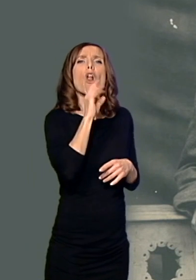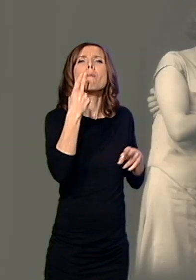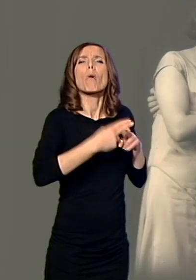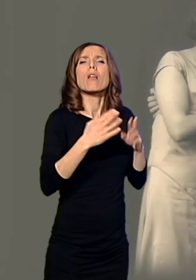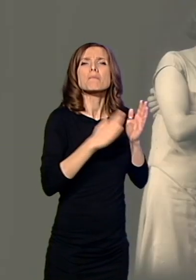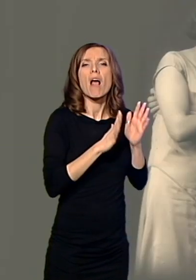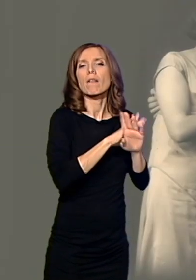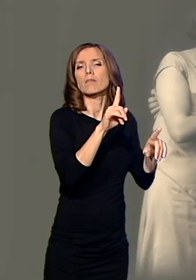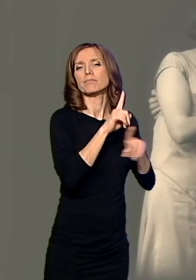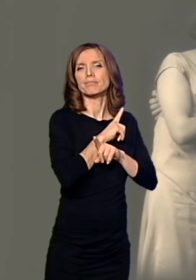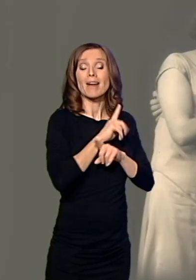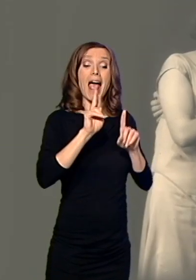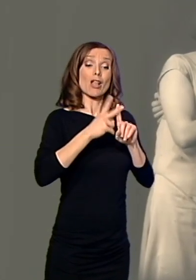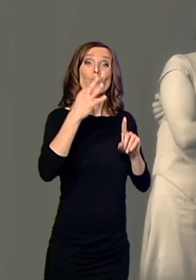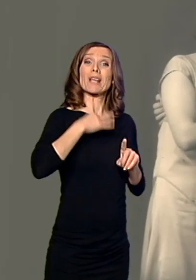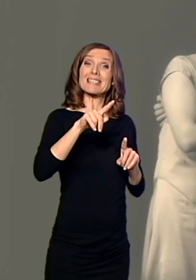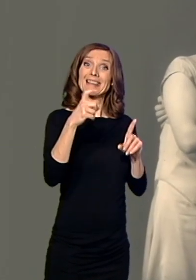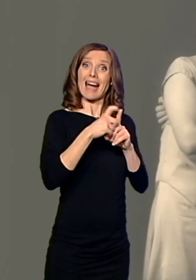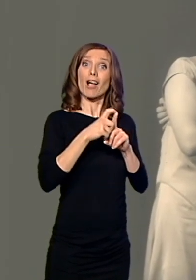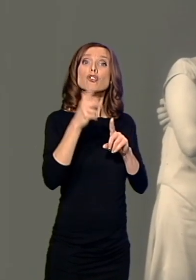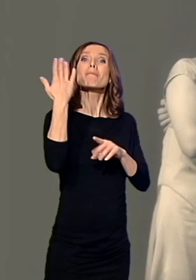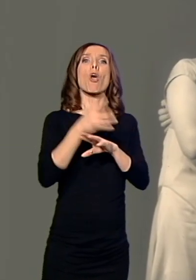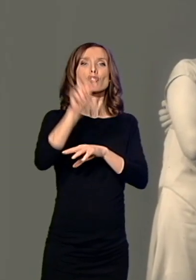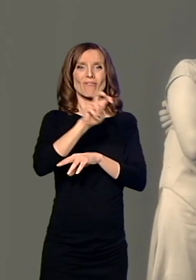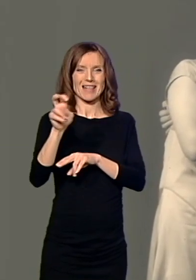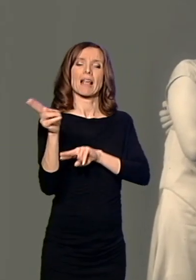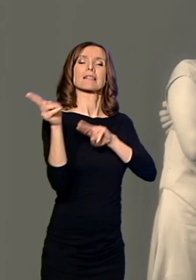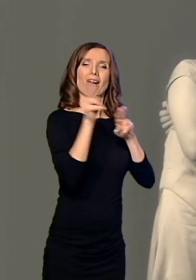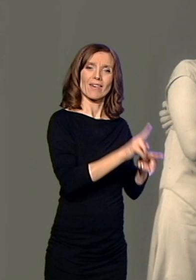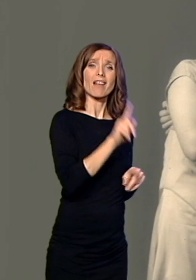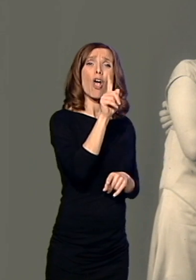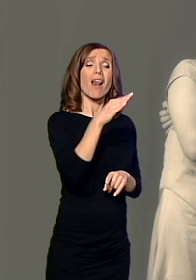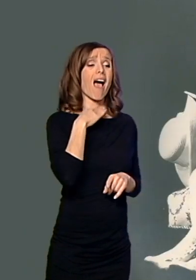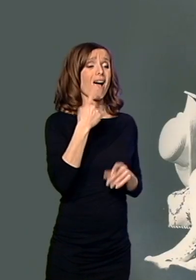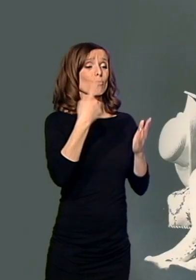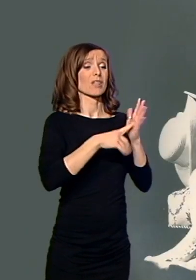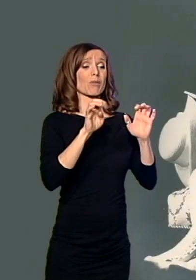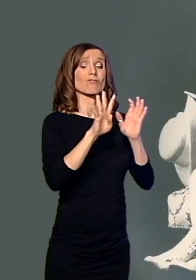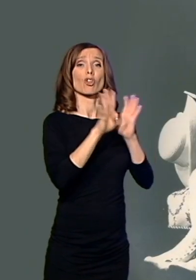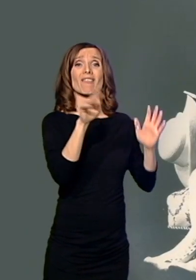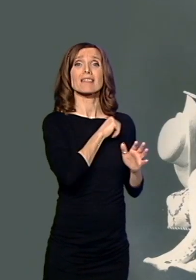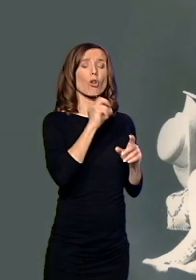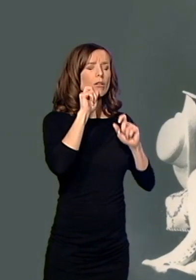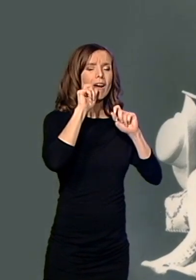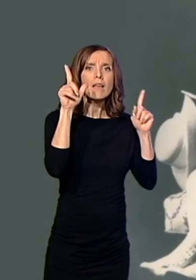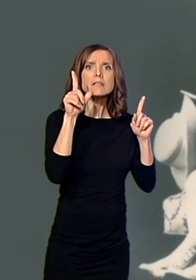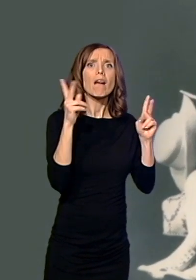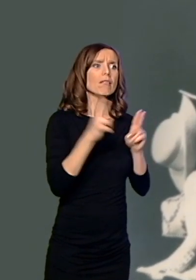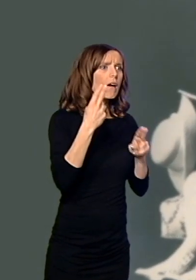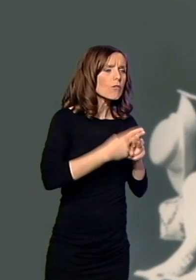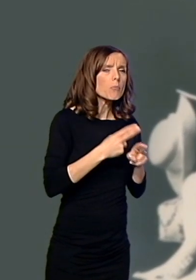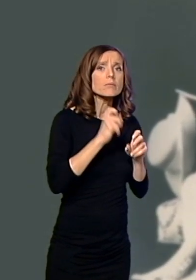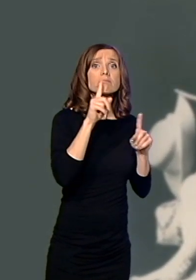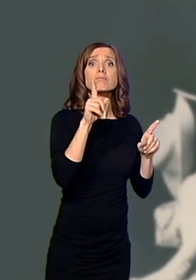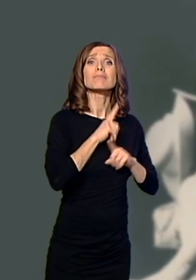Švajcarske se vraća drugi sin Dragoslav, ali i u augustu 1919. godine, iznenada, posle kratke bolesti,